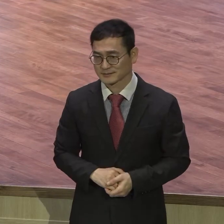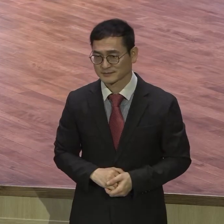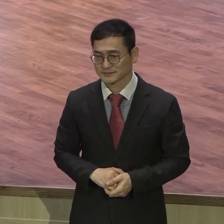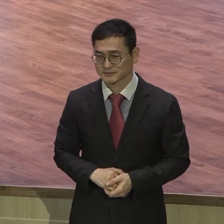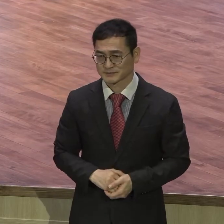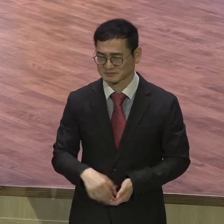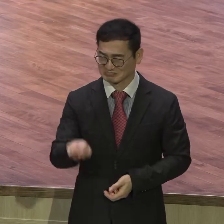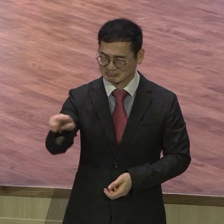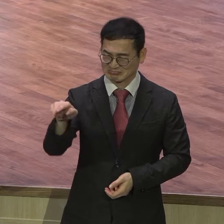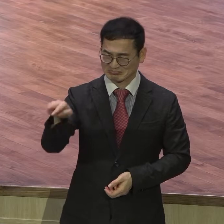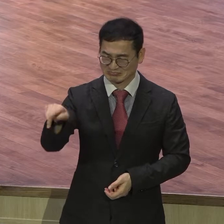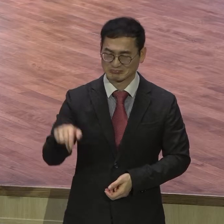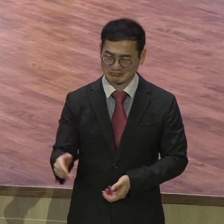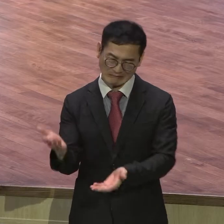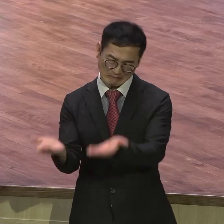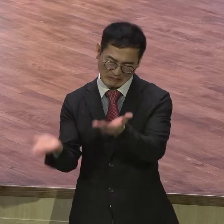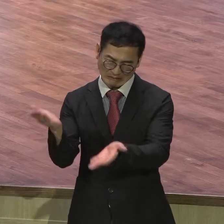악수요. 계속 두는 거예요.